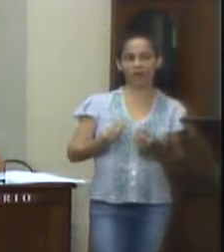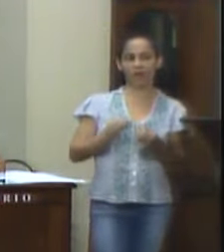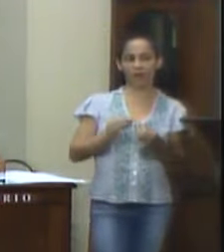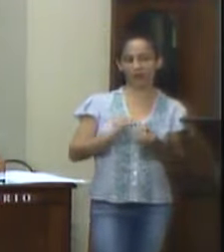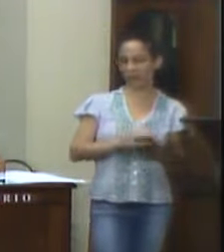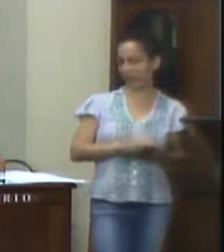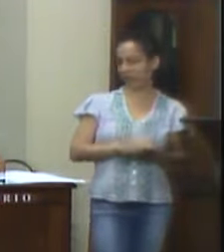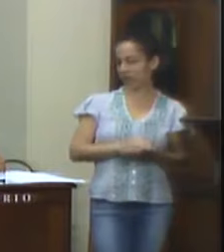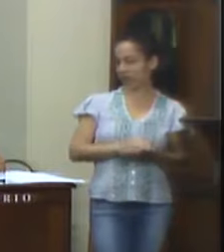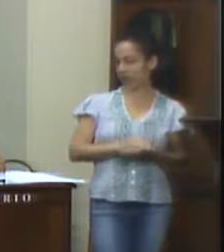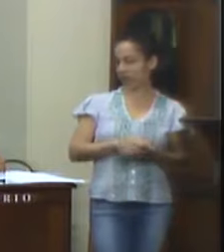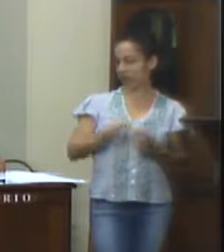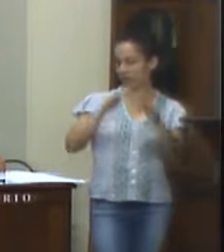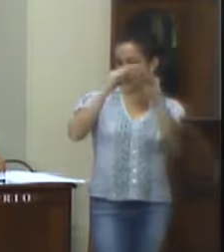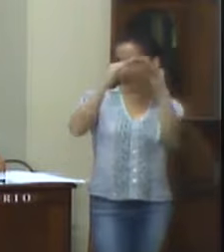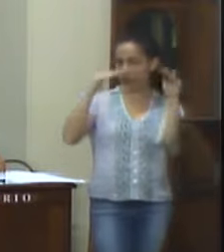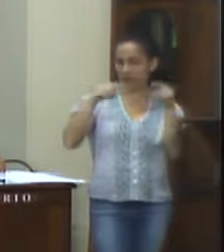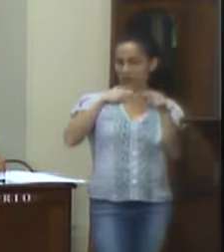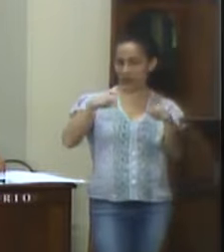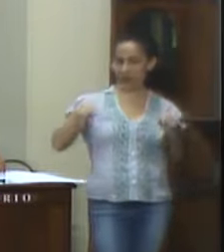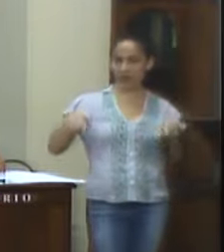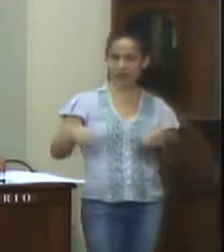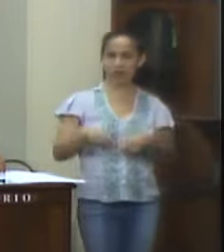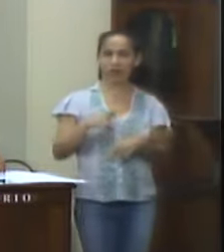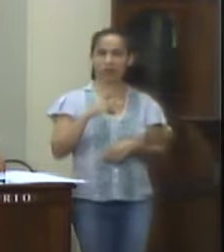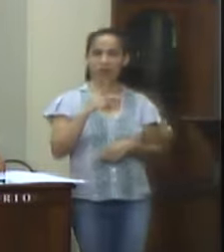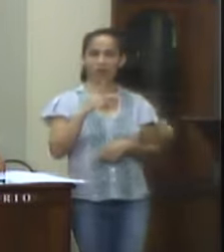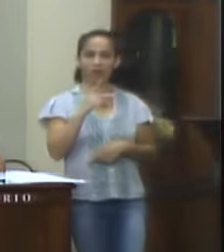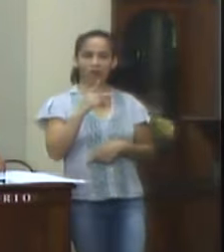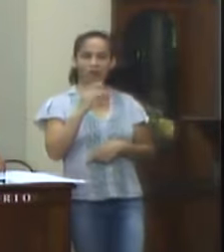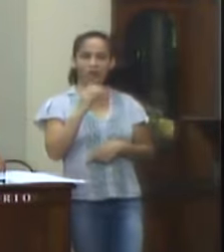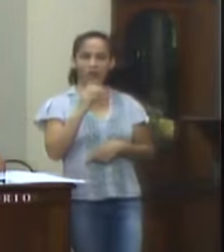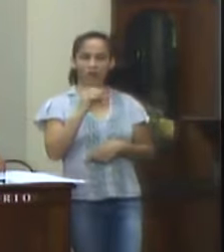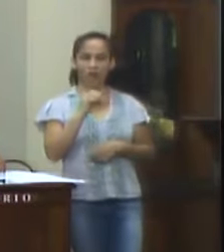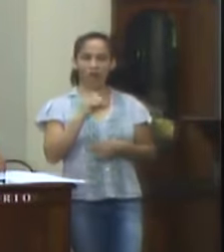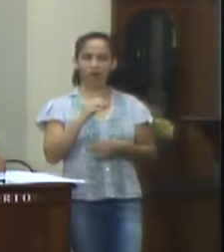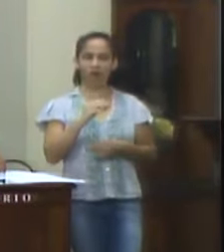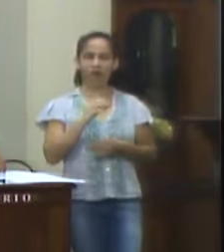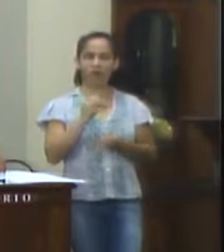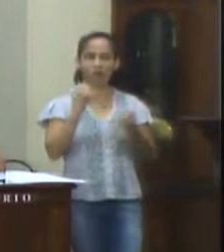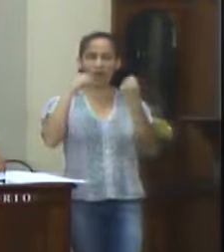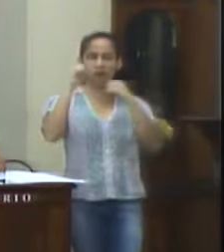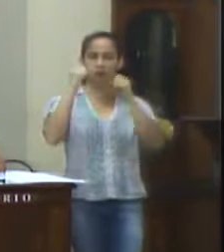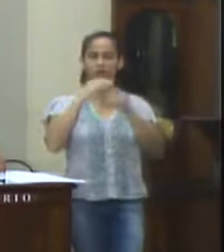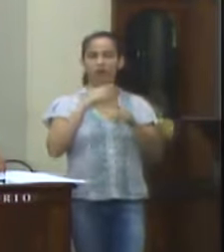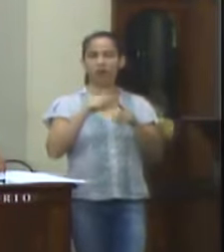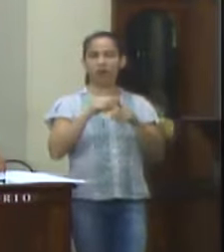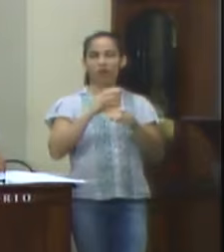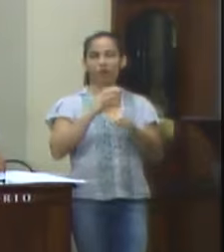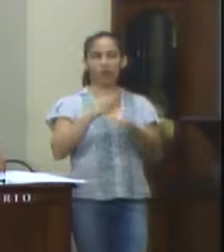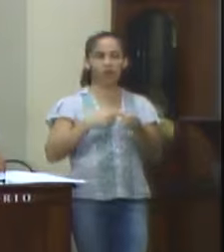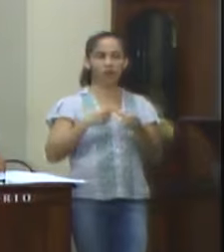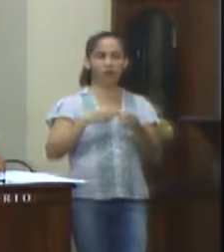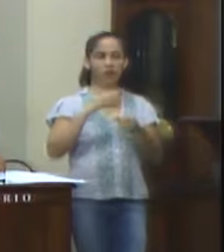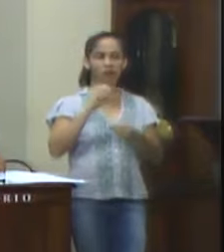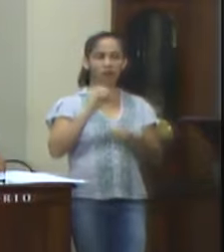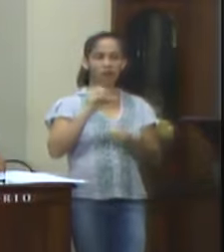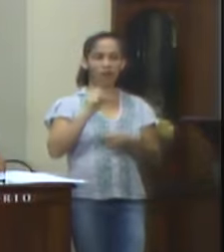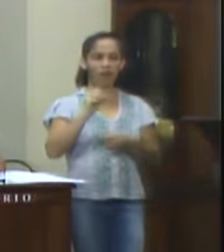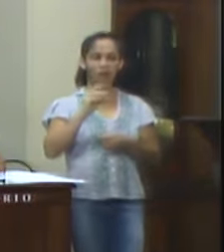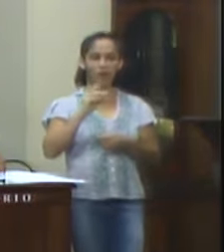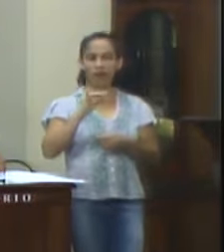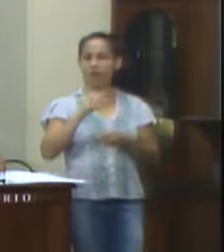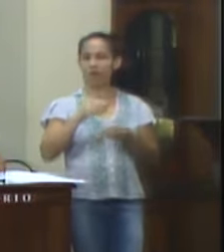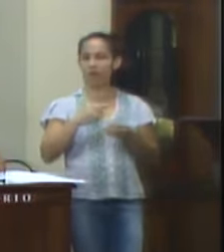Cobertura da Quadra Poliesportiva de Osório, Dotação 0207-04-122-0002-2032,